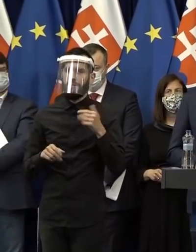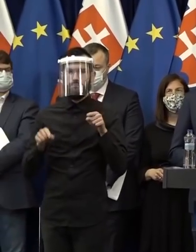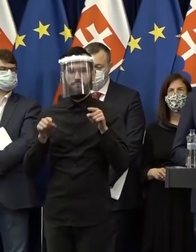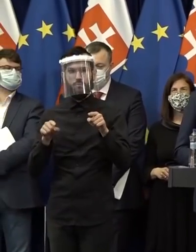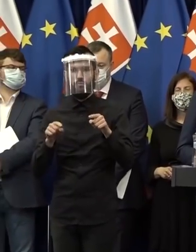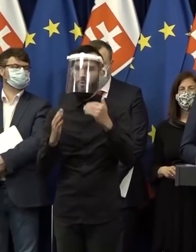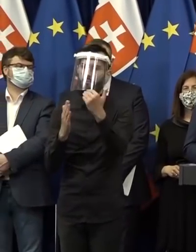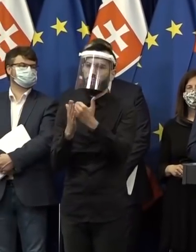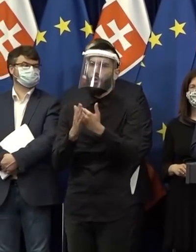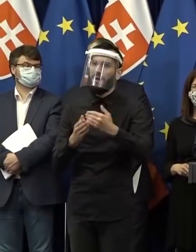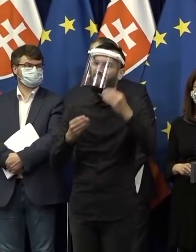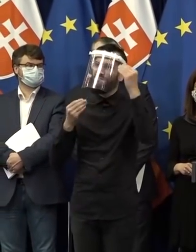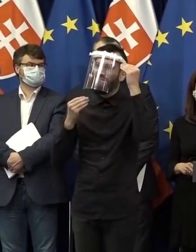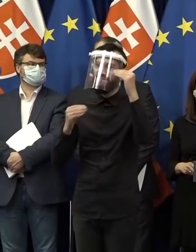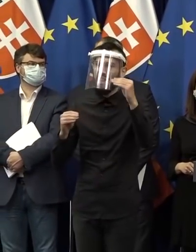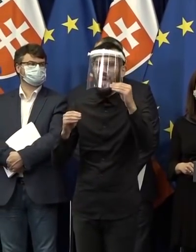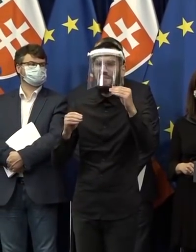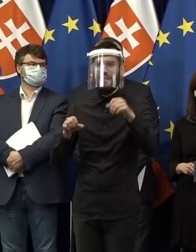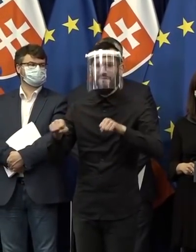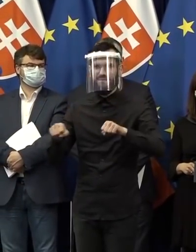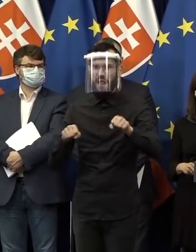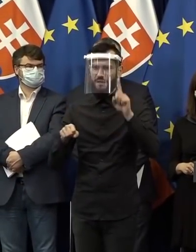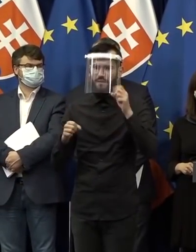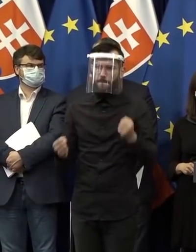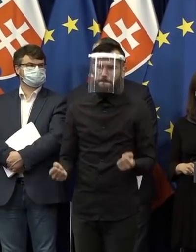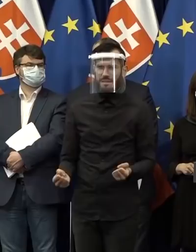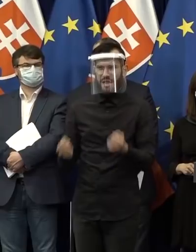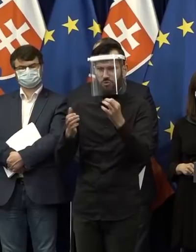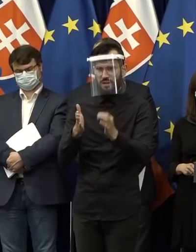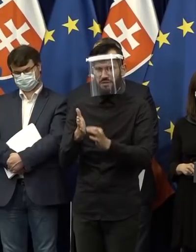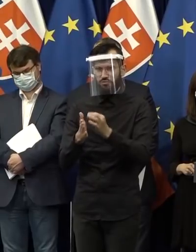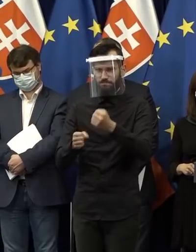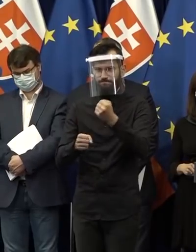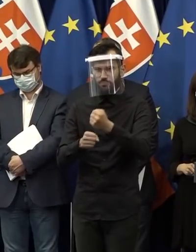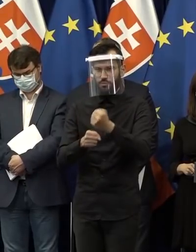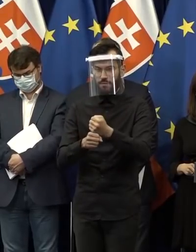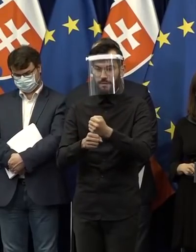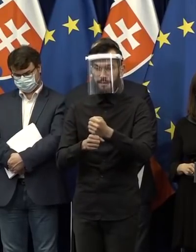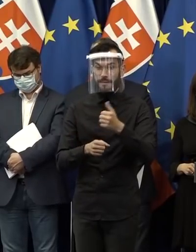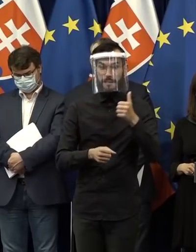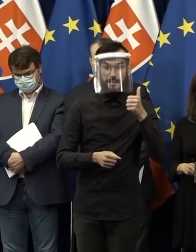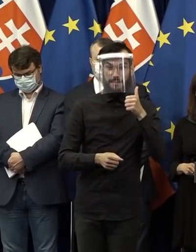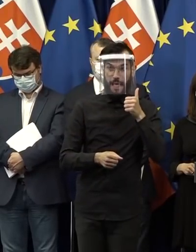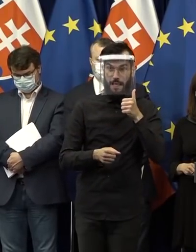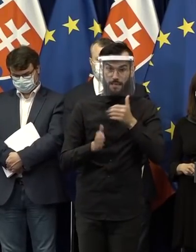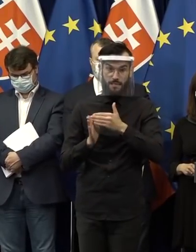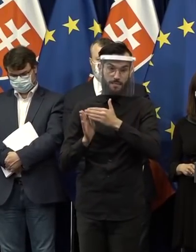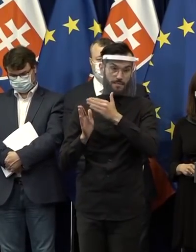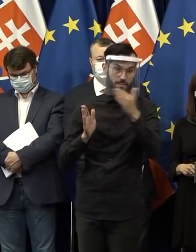vyhlásenie vlády vznikalo v mimoriadne ťažkej situácii. Cez deň sme riešili